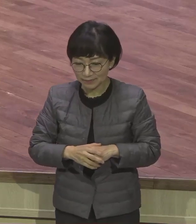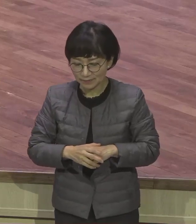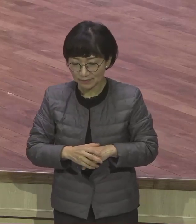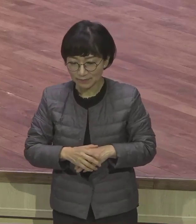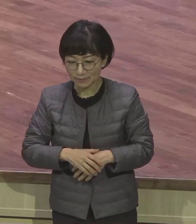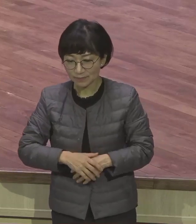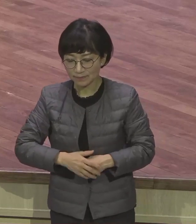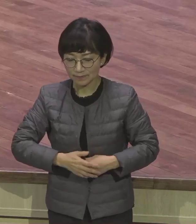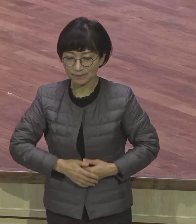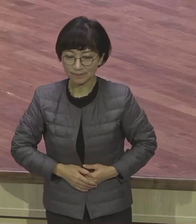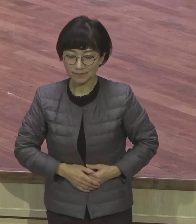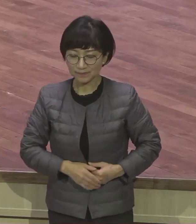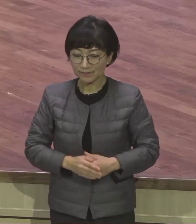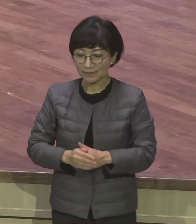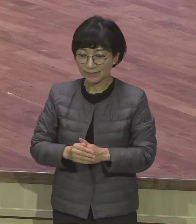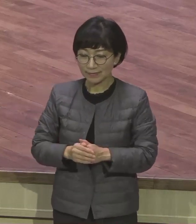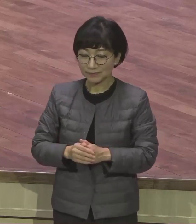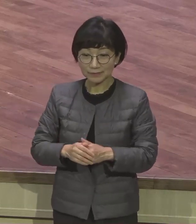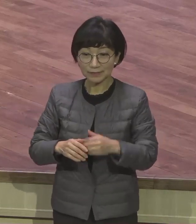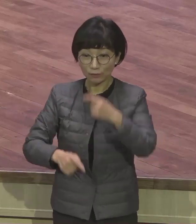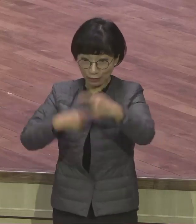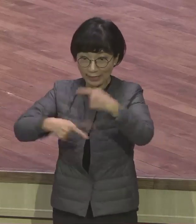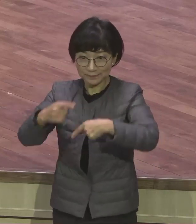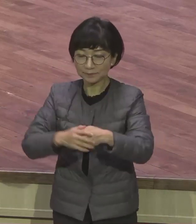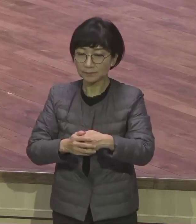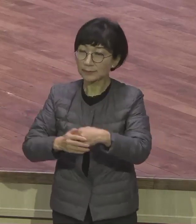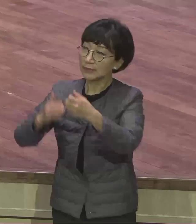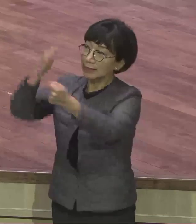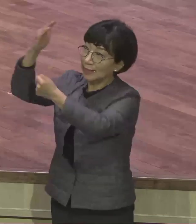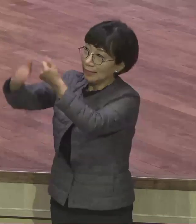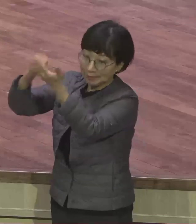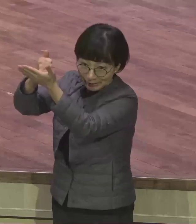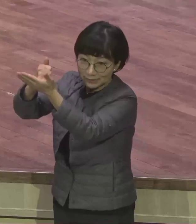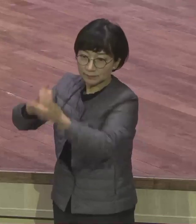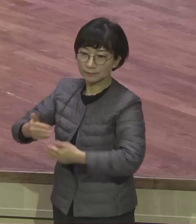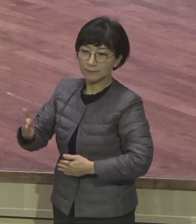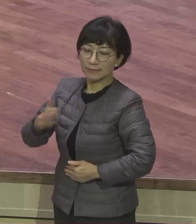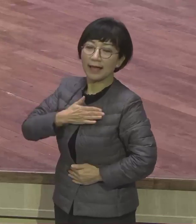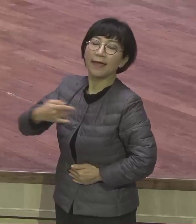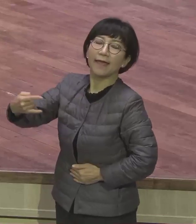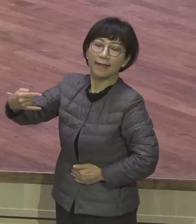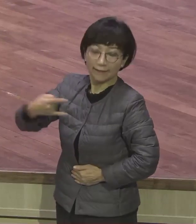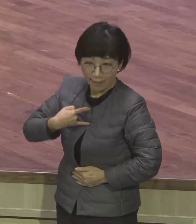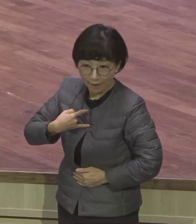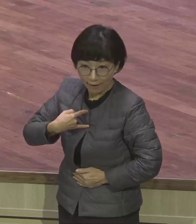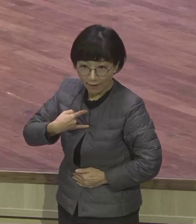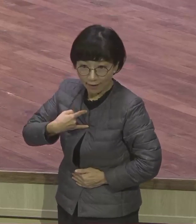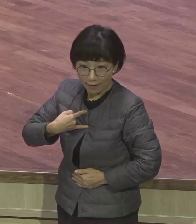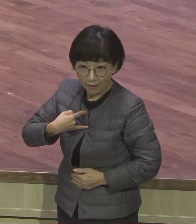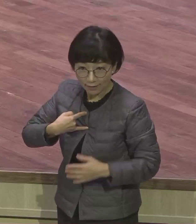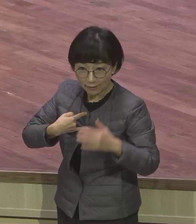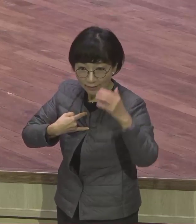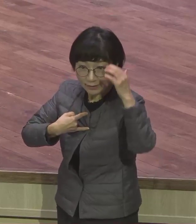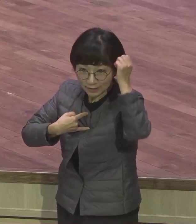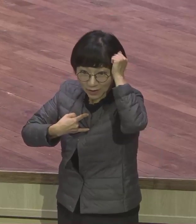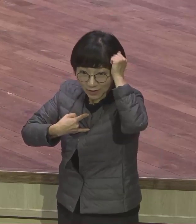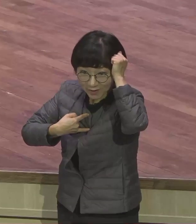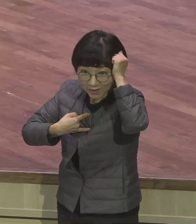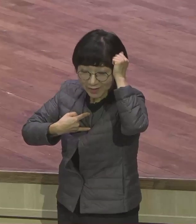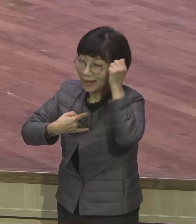하나님이 나에게 따라서 하나님이 나에게 이렇게 시작을 해야 돼요 그래 영적 해석을 해야